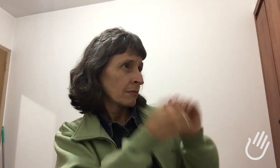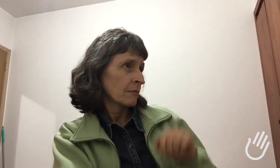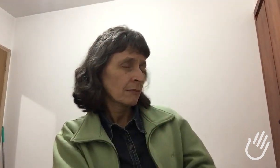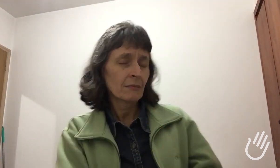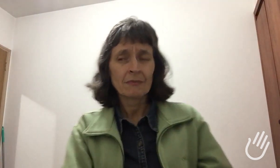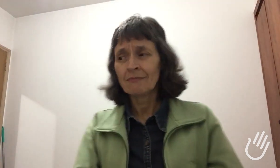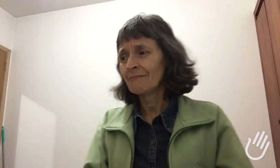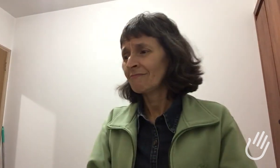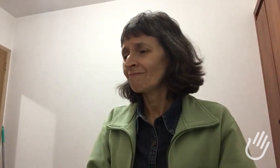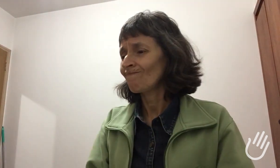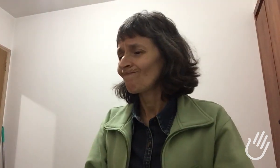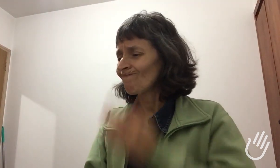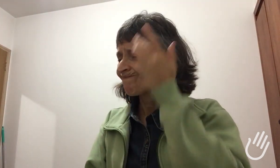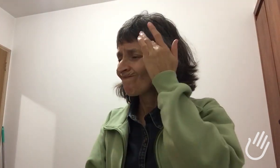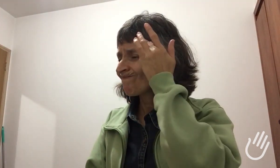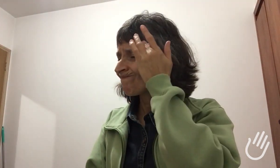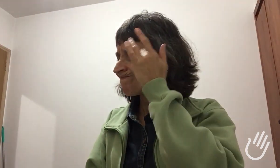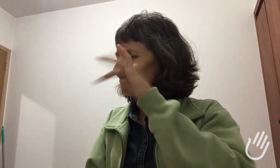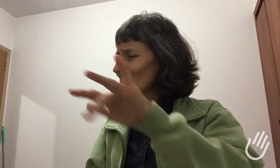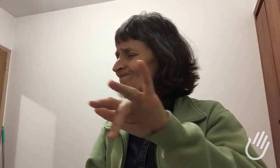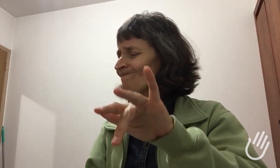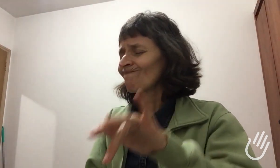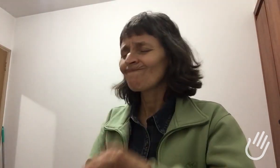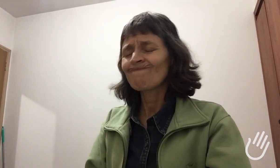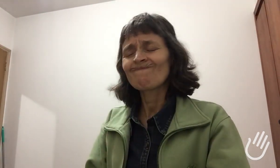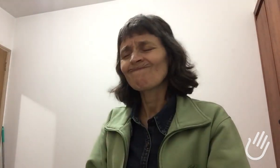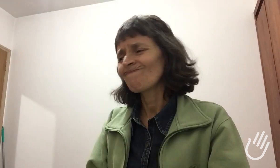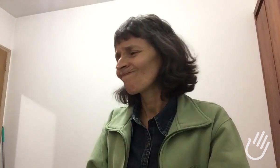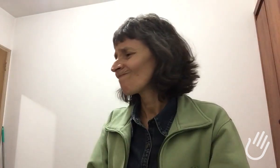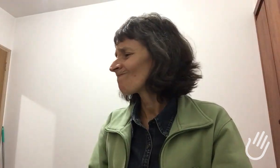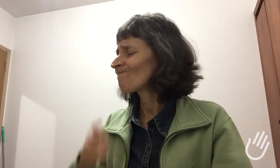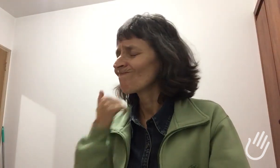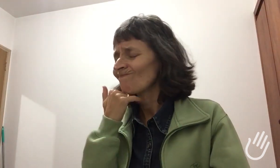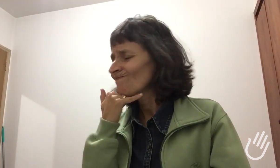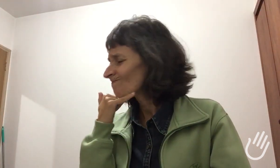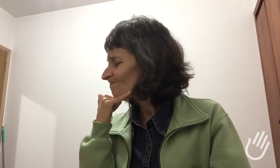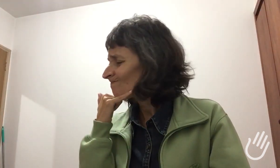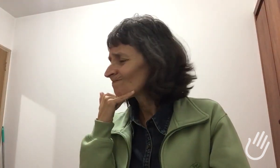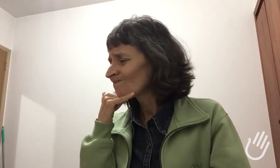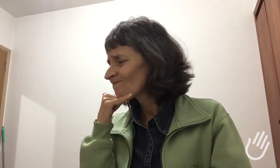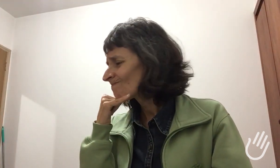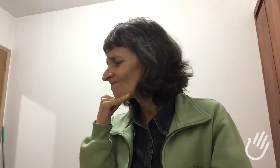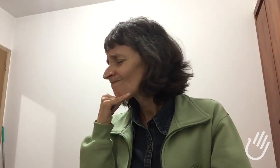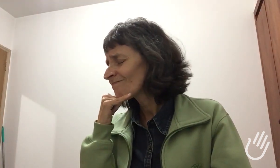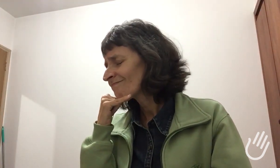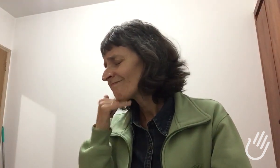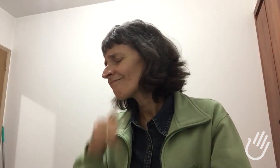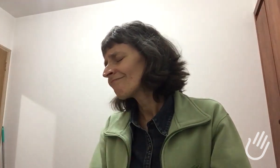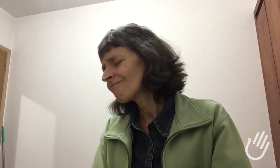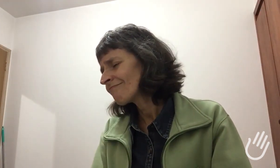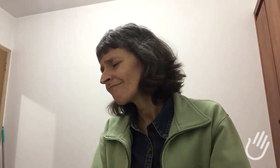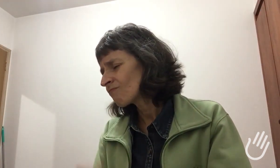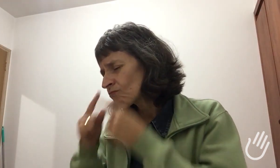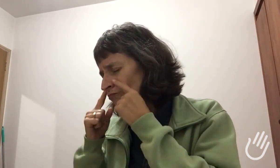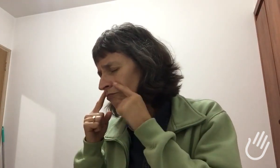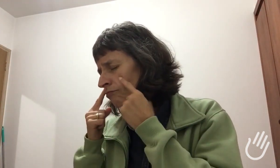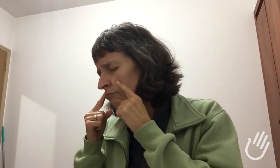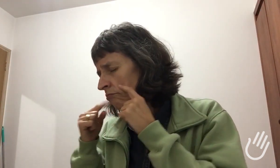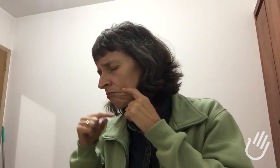consegue. Então ele te pergunta, ou ela te pergunta, você sabe os sinais da Libras? E você